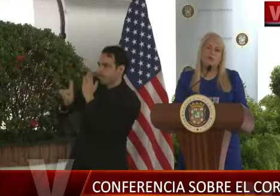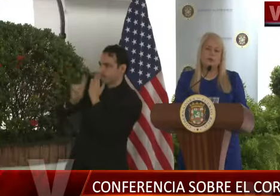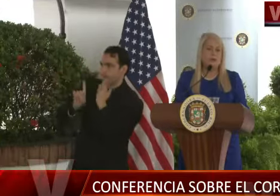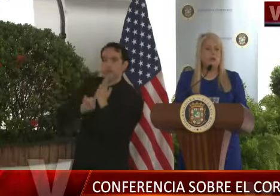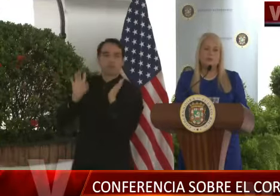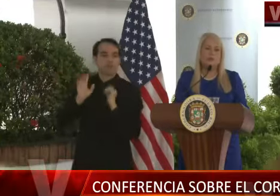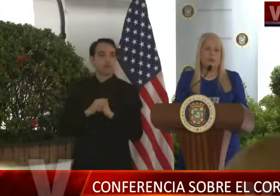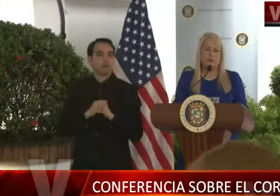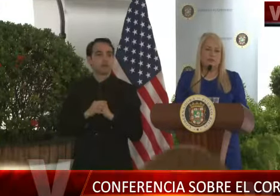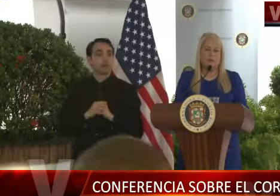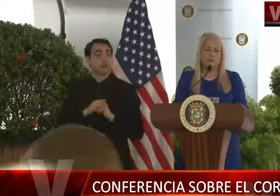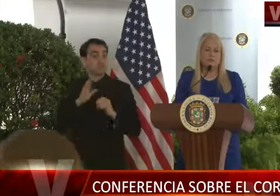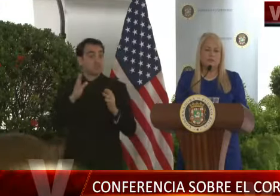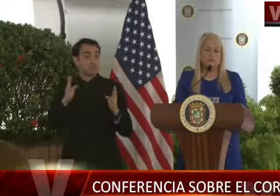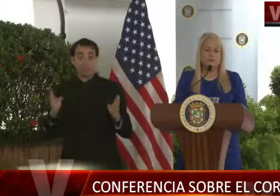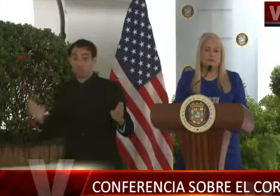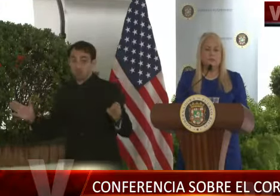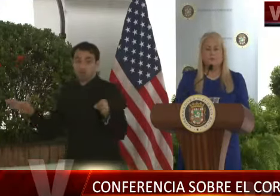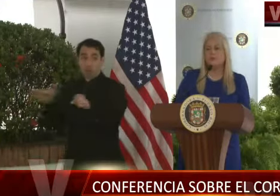No, no sería un corte total.